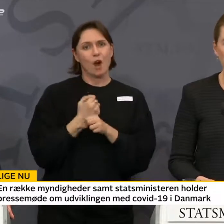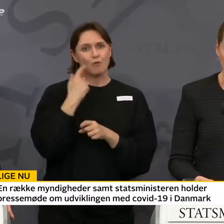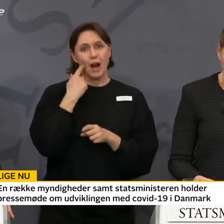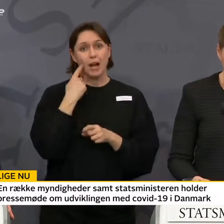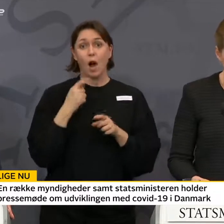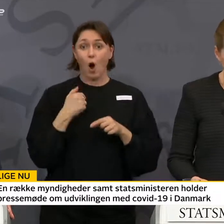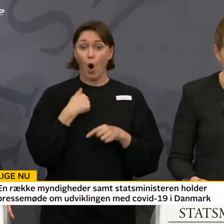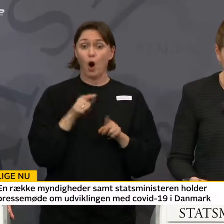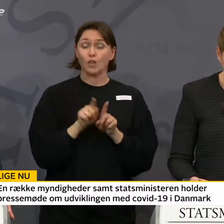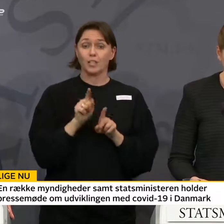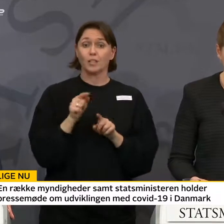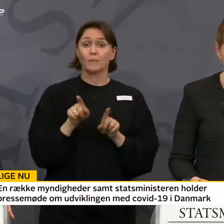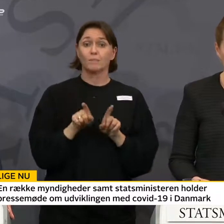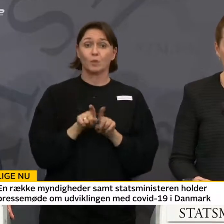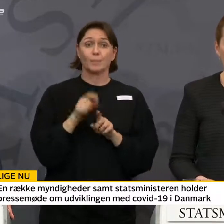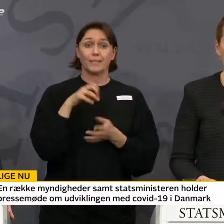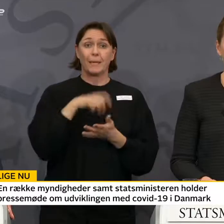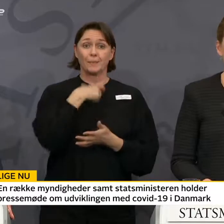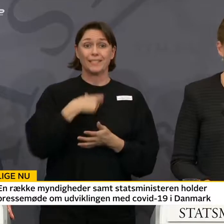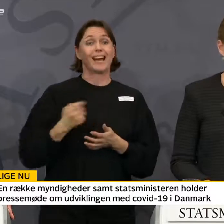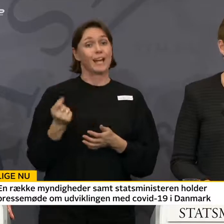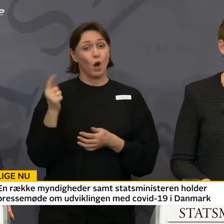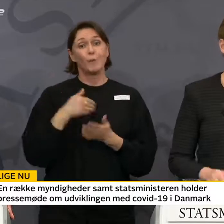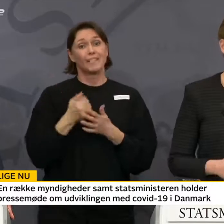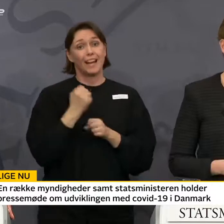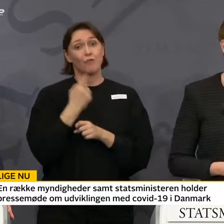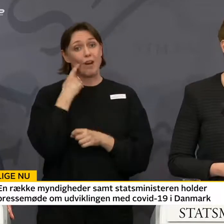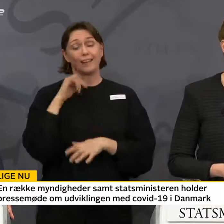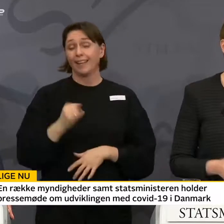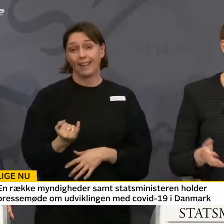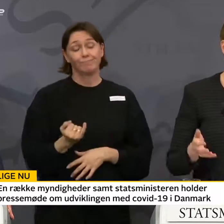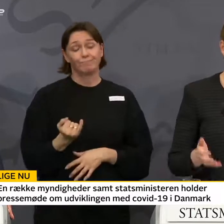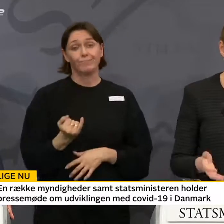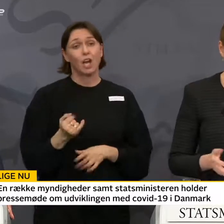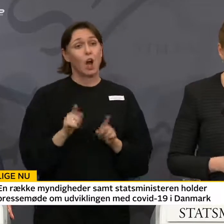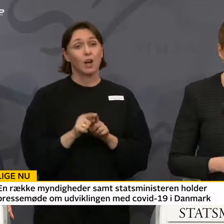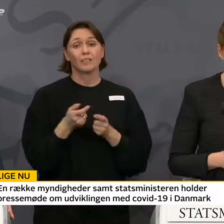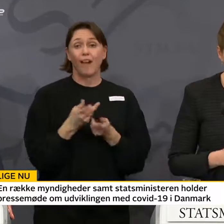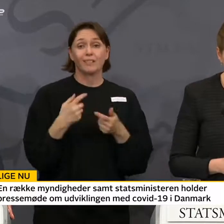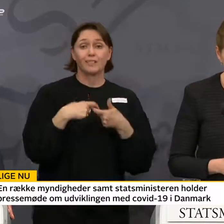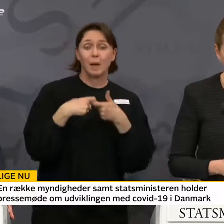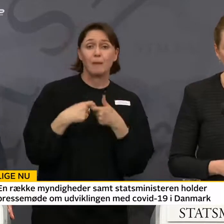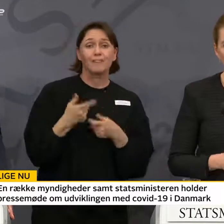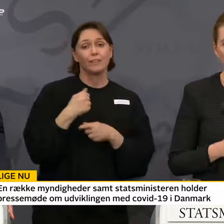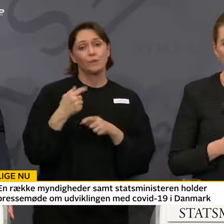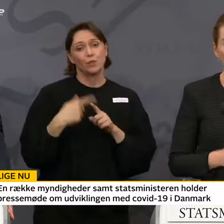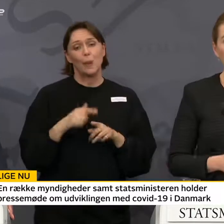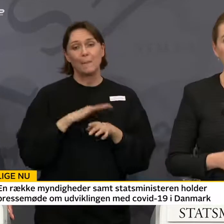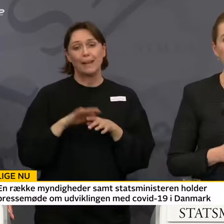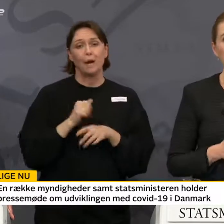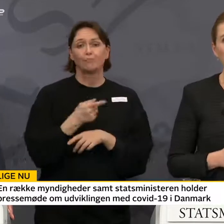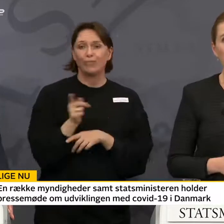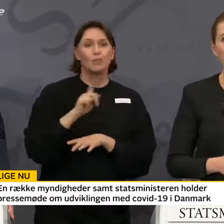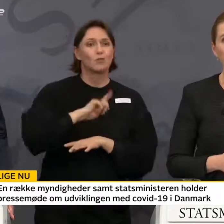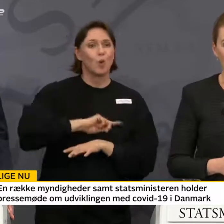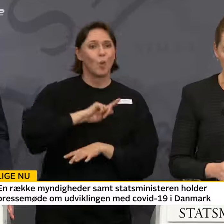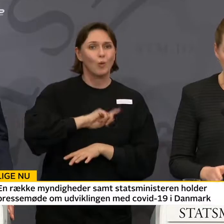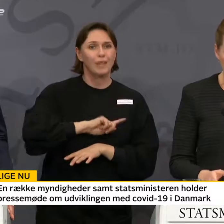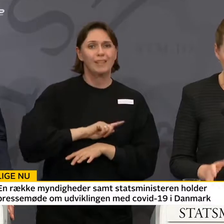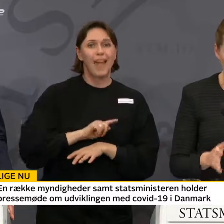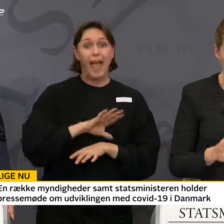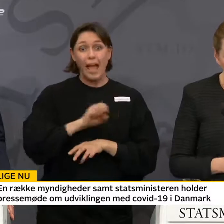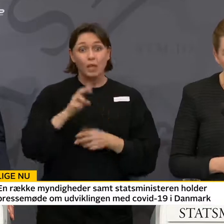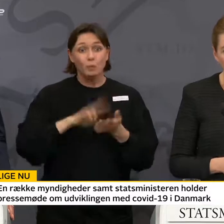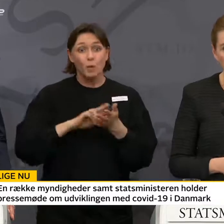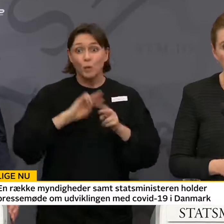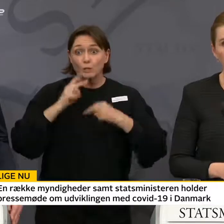statsminister? Ja, det gør jeg. Og vi kommer til i en række samling også at bede om tålmodighed. Vi kan ikke svare på alle